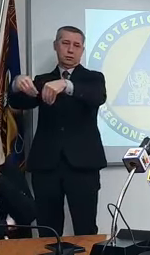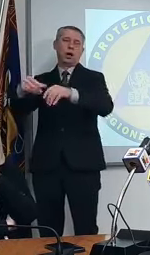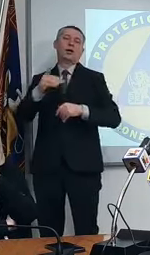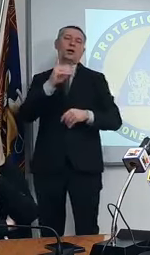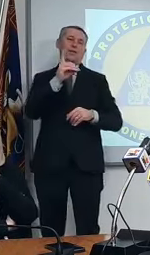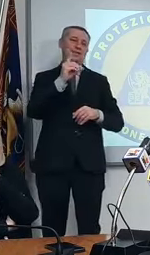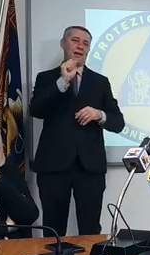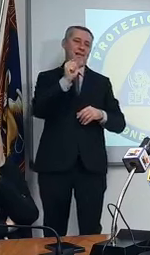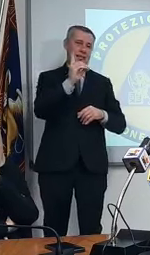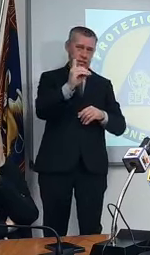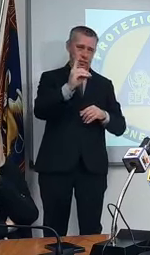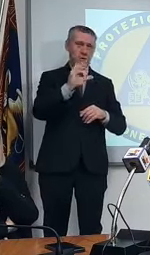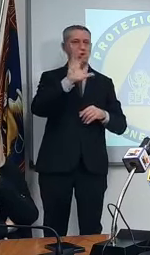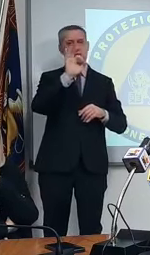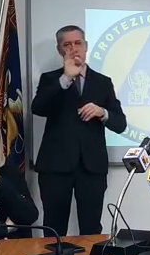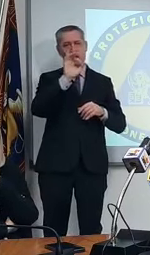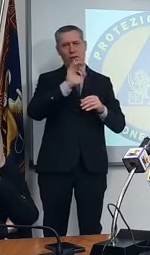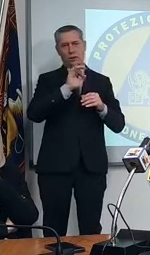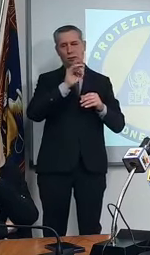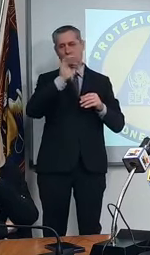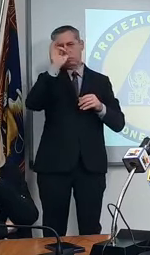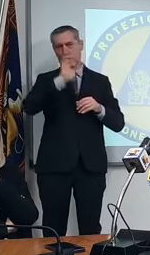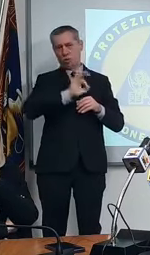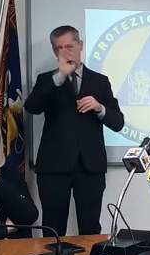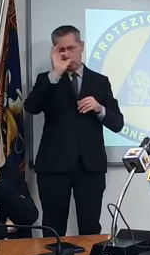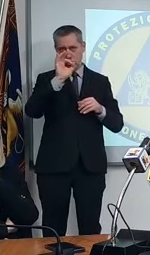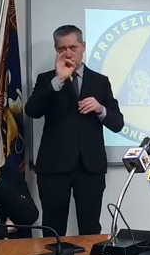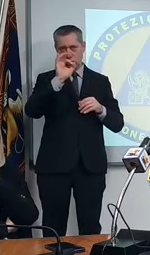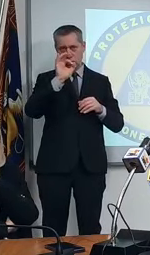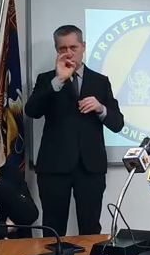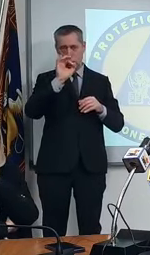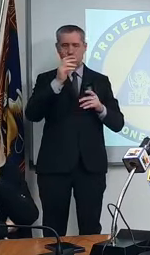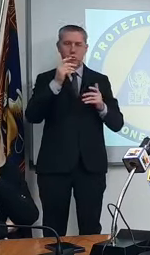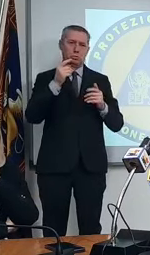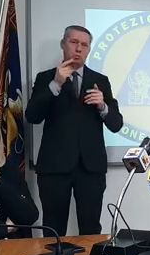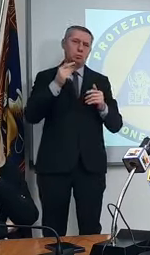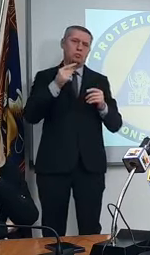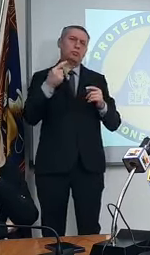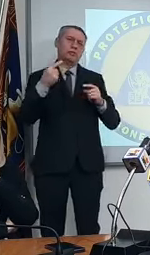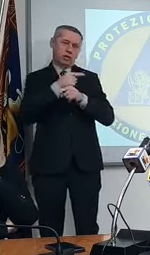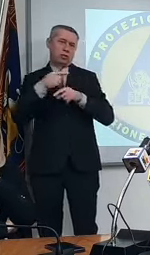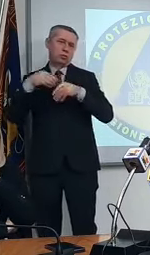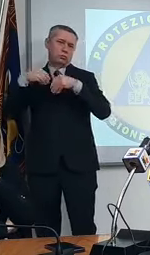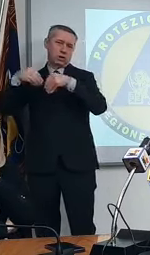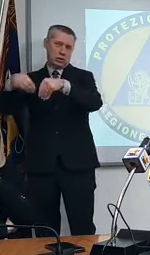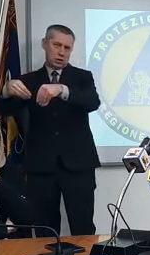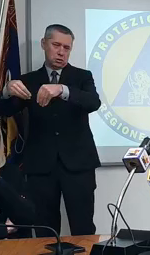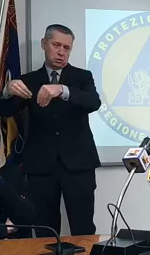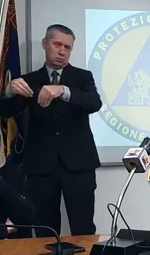50%, quindi ci saranno dei giorni in classe e dei giorni a casa in didattica a distanza.